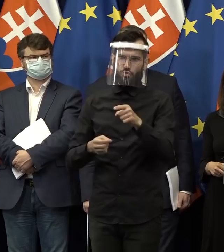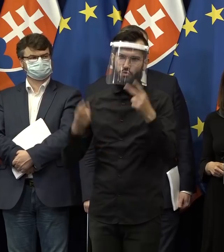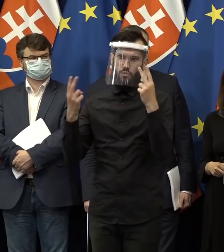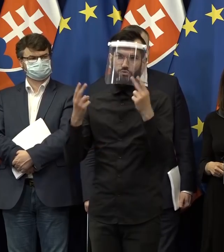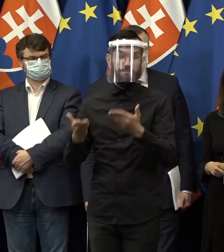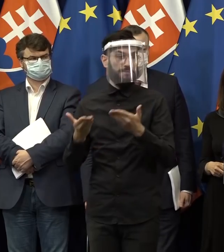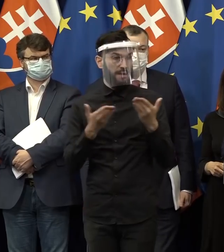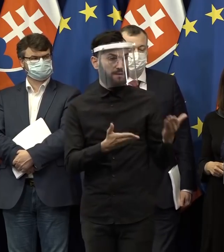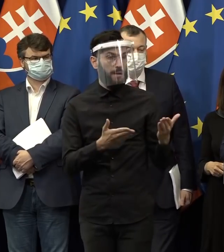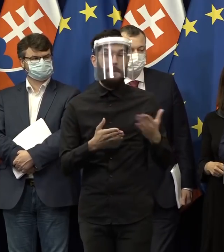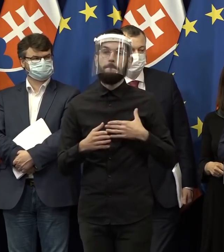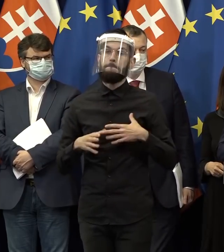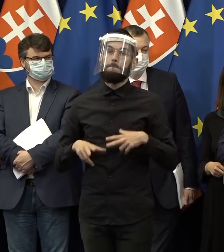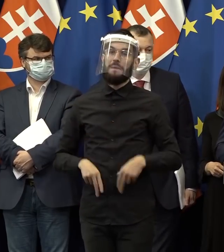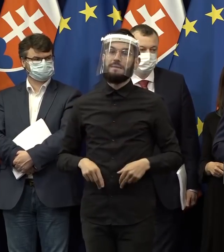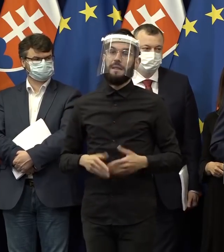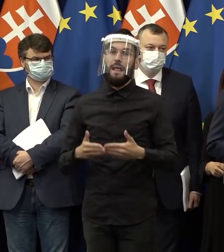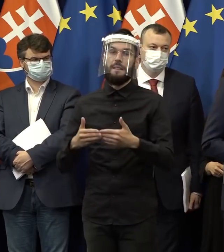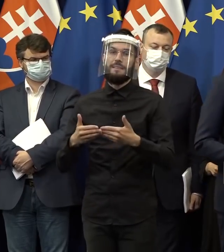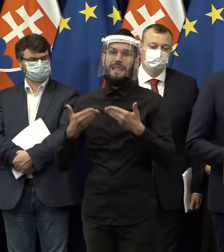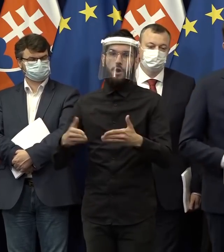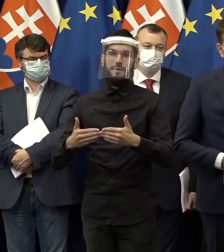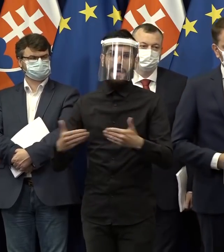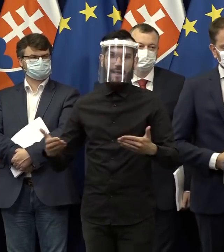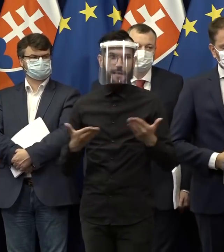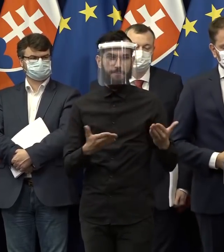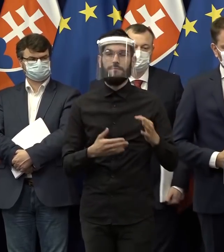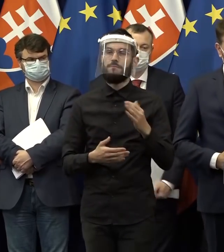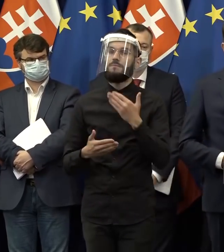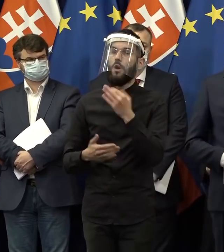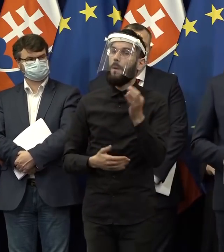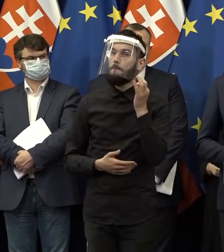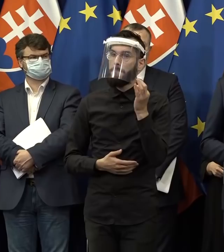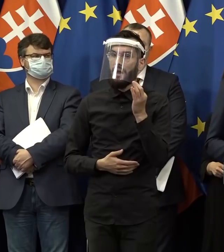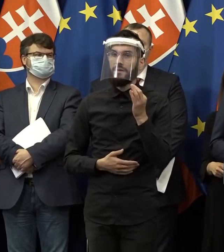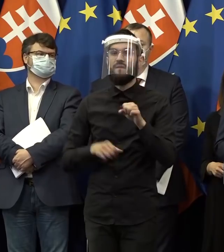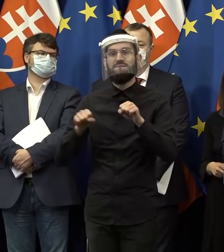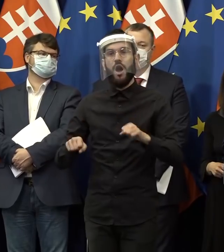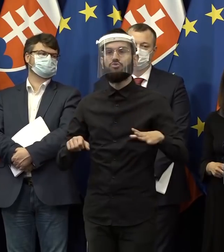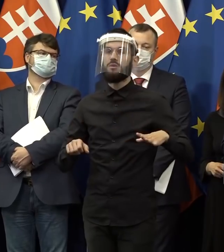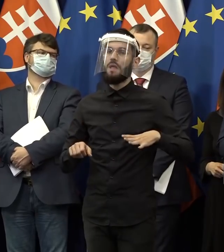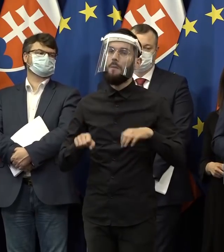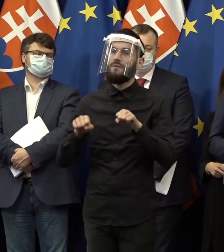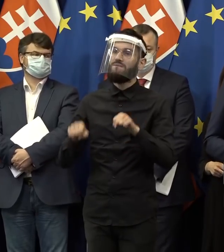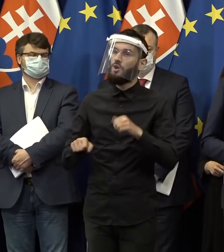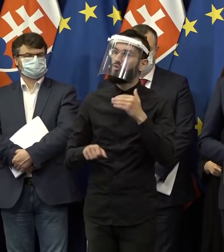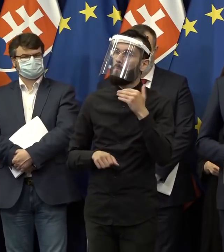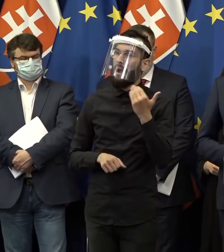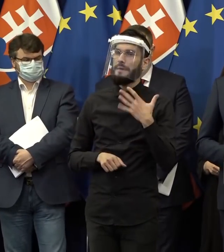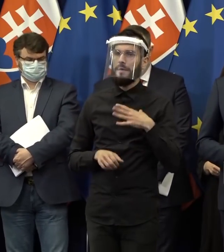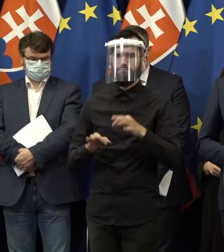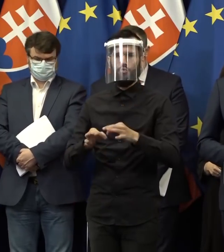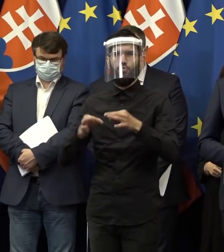Nech sa páči, pán predseda Národnej rady. Ďakujem pekne. Vážené dámy, vážení páni, ja by som chcel na